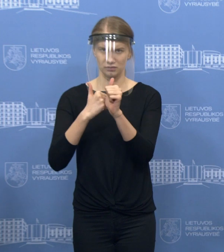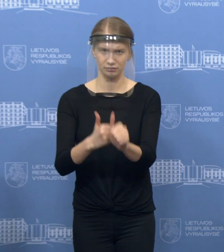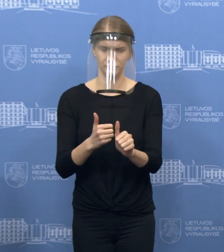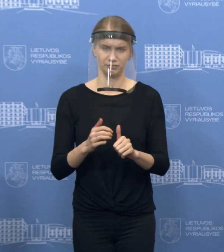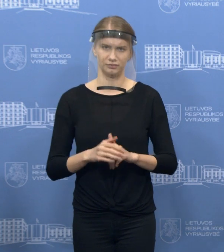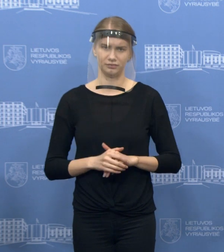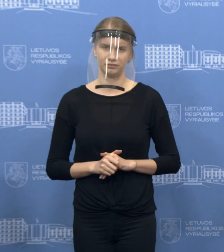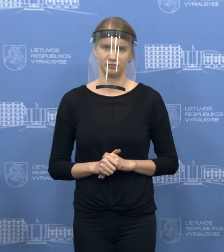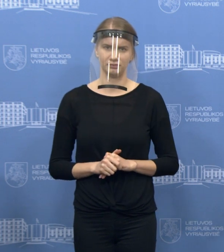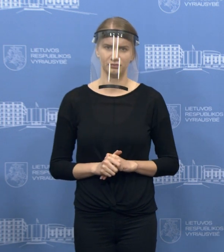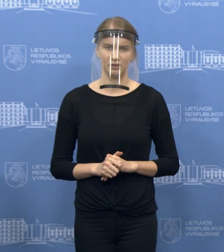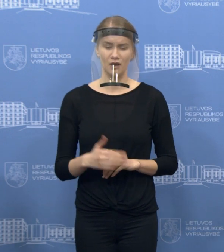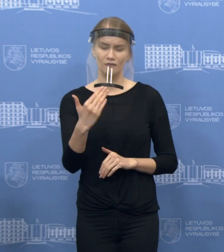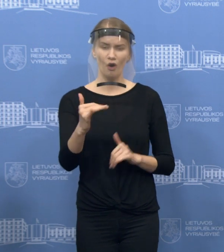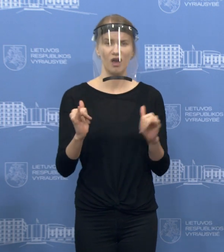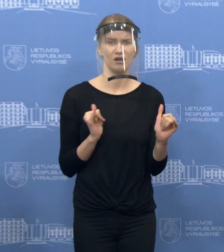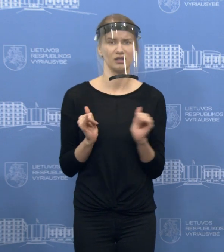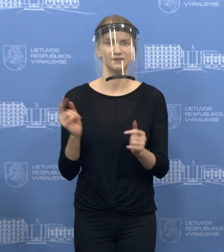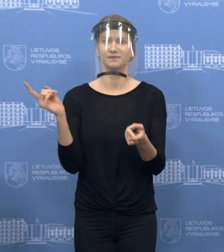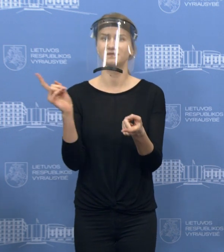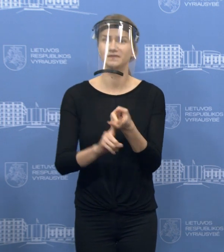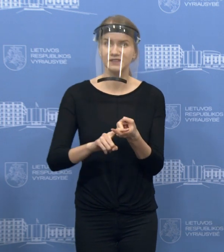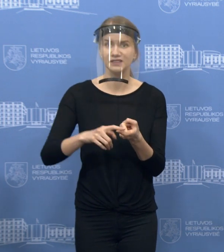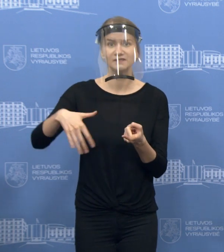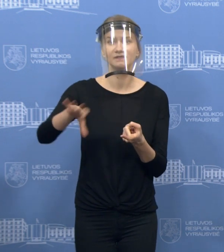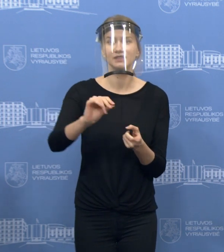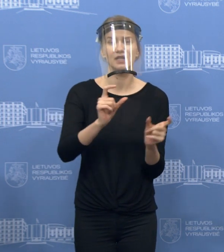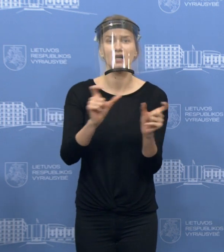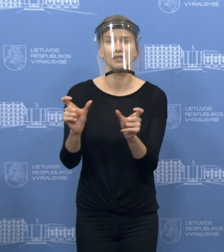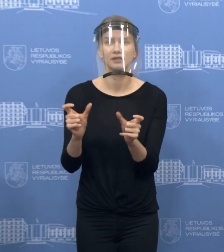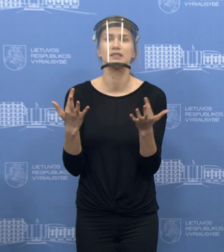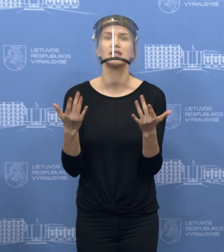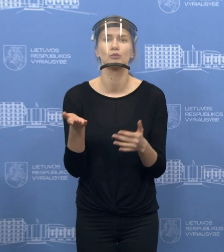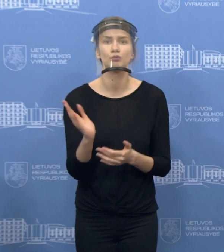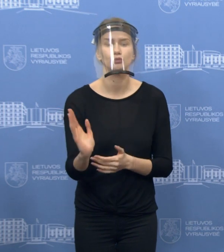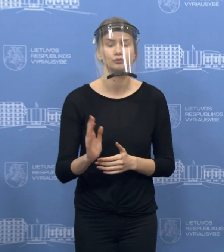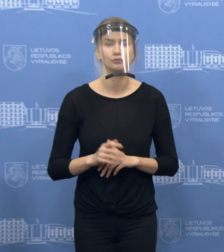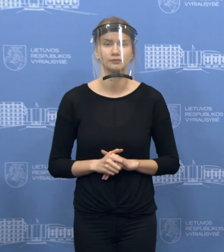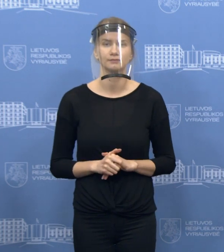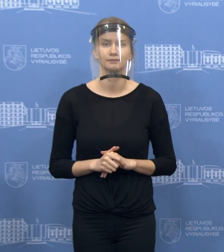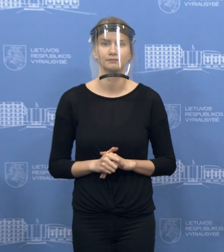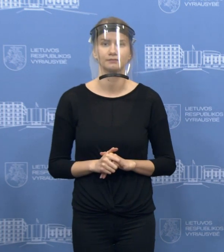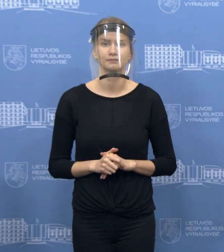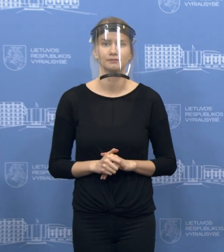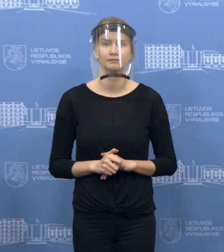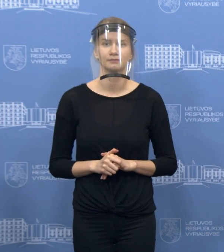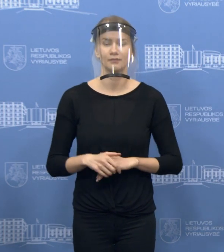išeiti visiems sudėtingų karantinų sąlygomis. Policijos